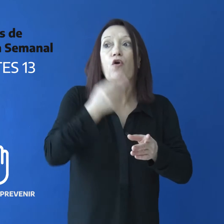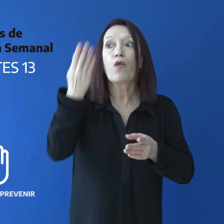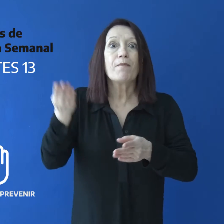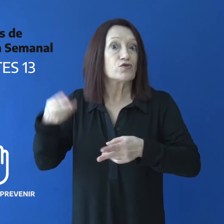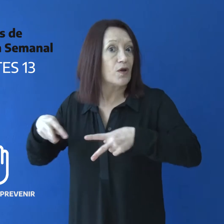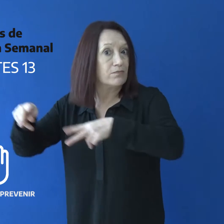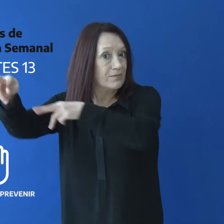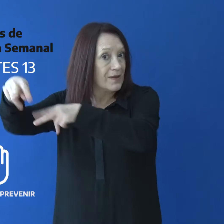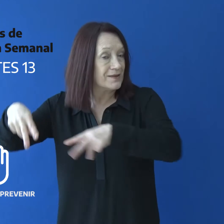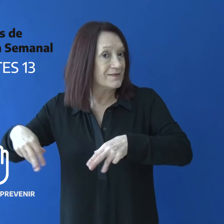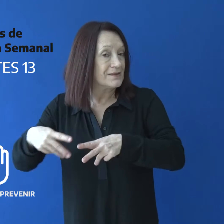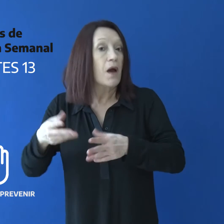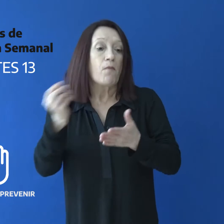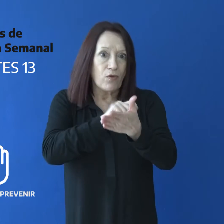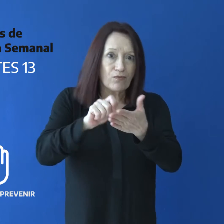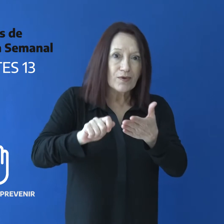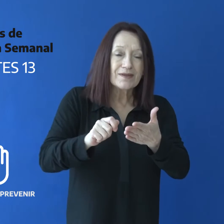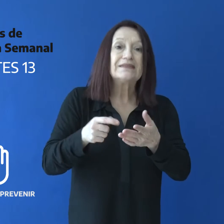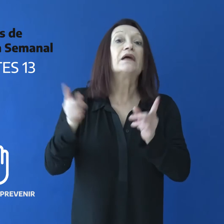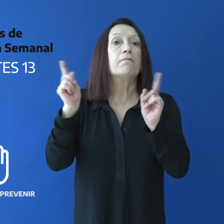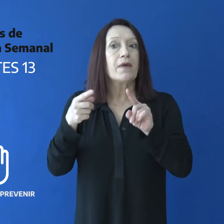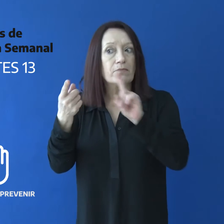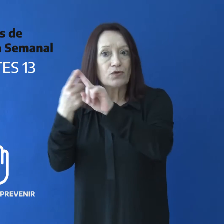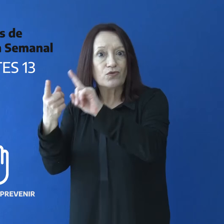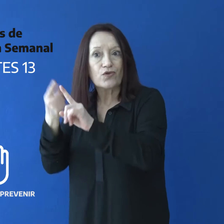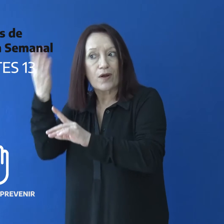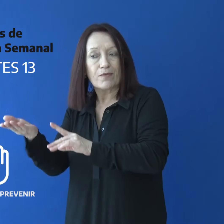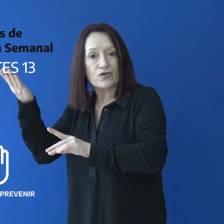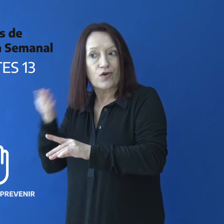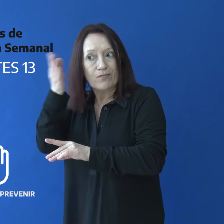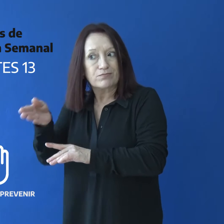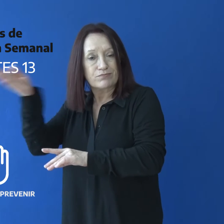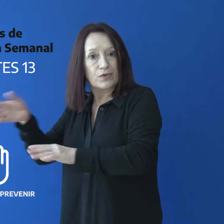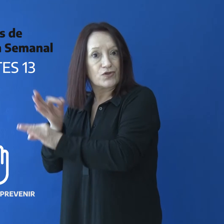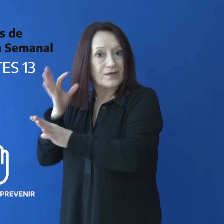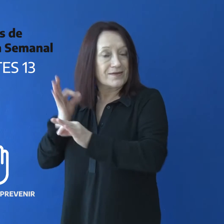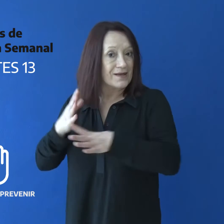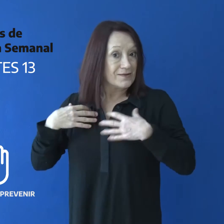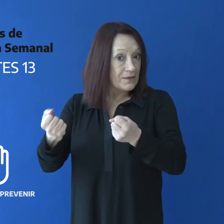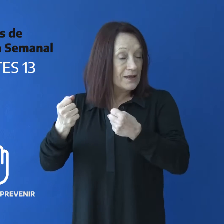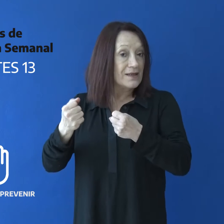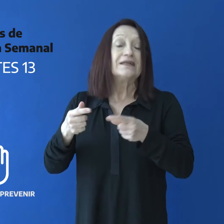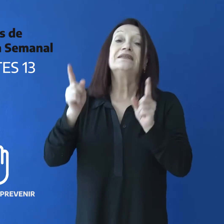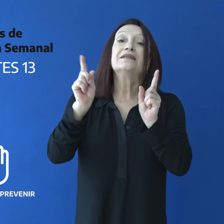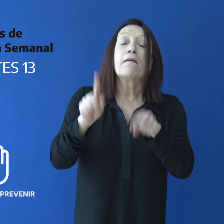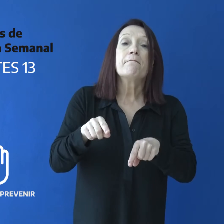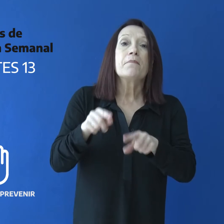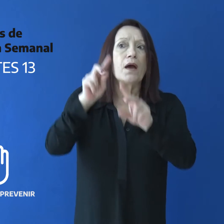a partir del plan Detectar en todo el territorio y la puesta en marcha de centros de monitoreo para